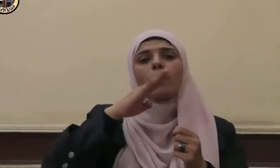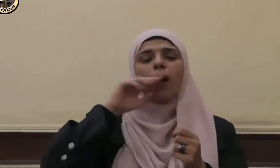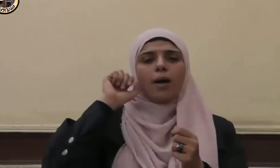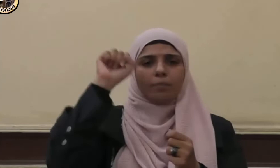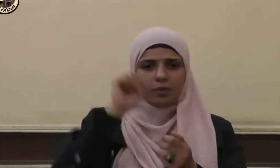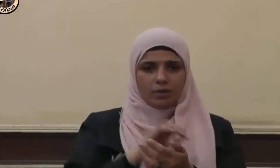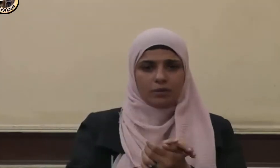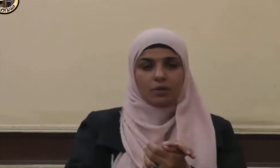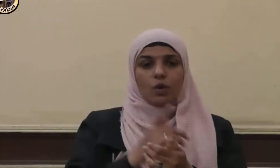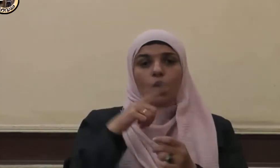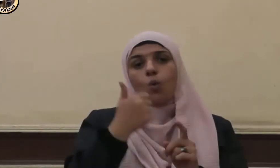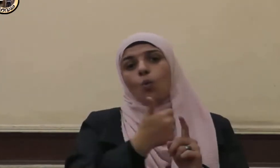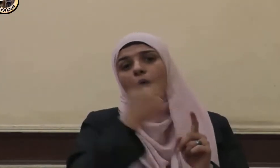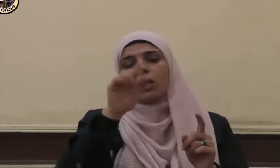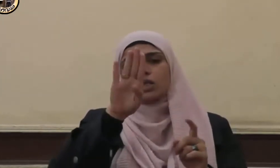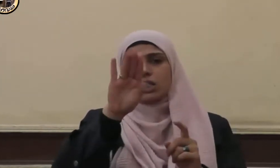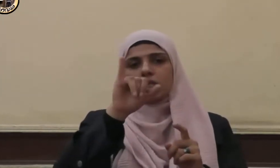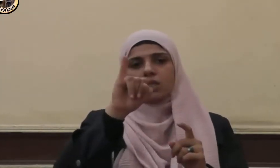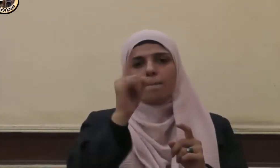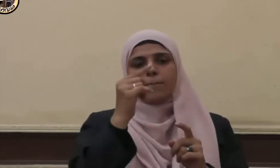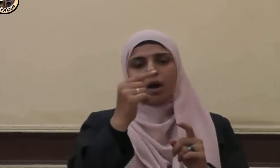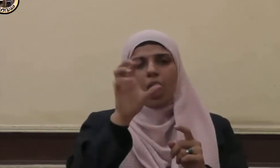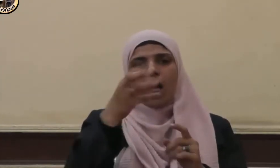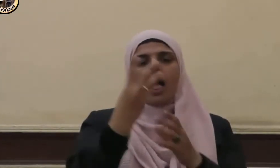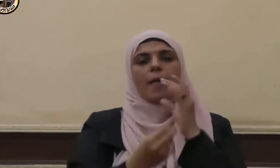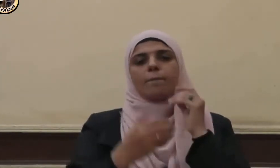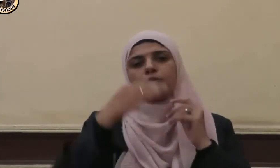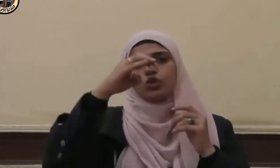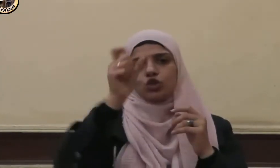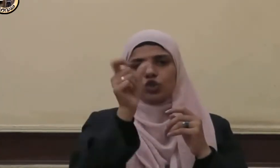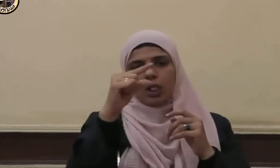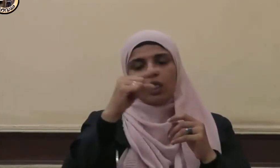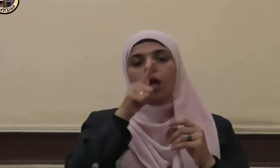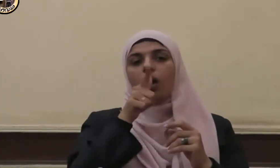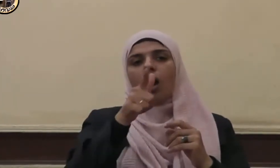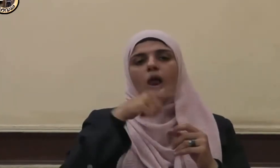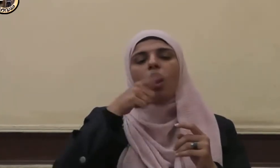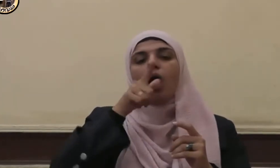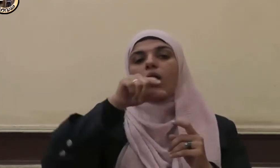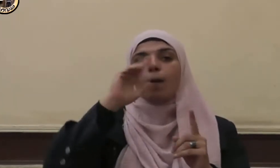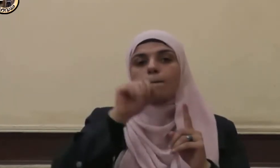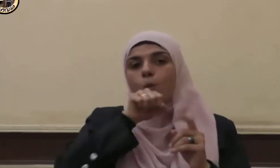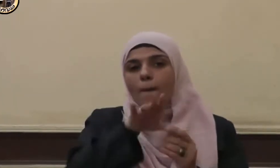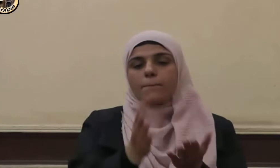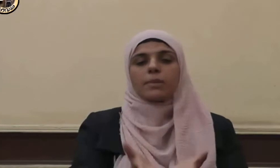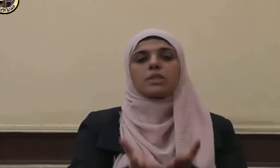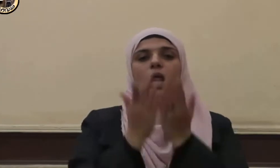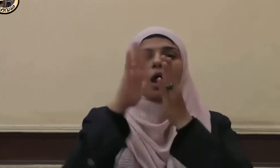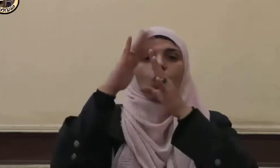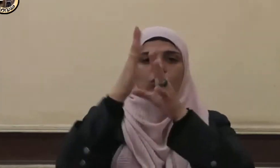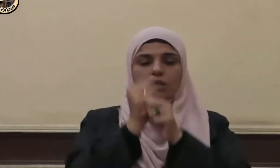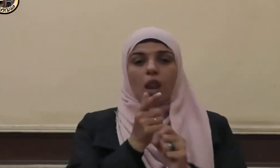وعن سورة نجون نجل قال قال رسول الله صلى الله عليه وسلم